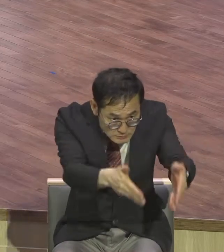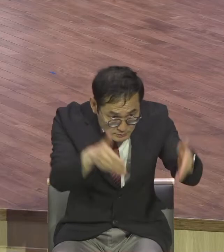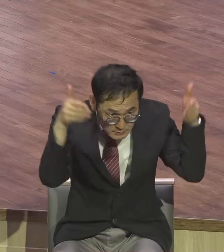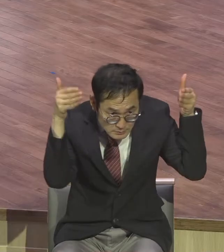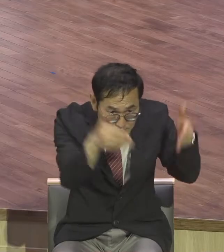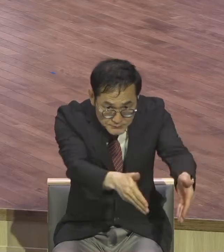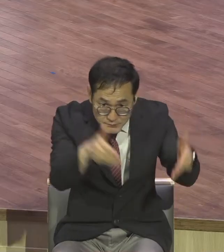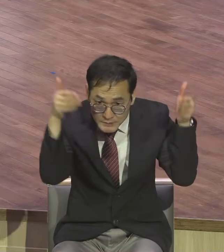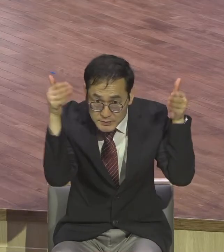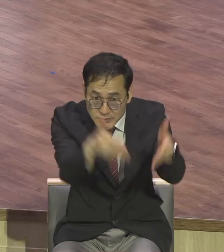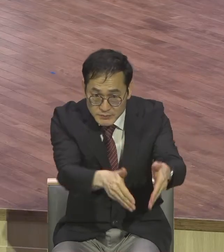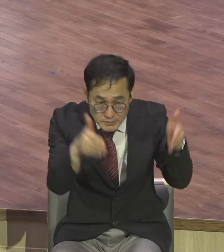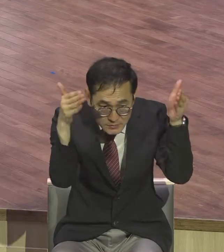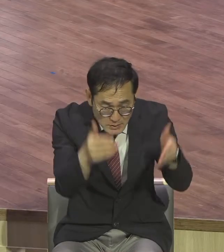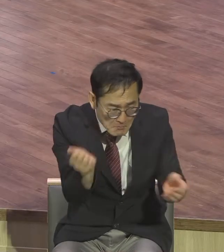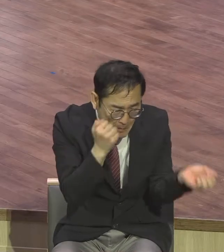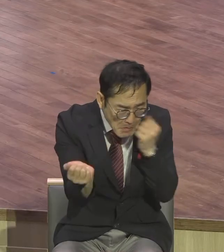평생을 서러운 인생